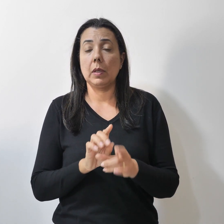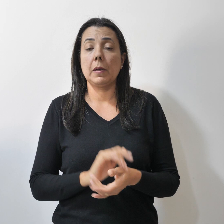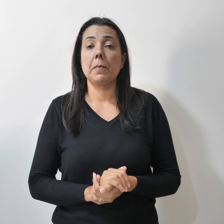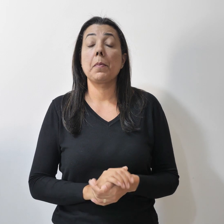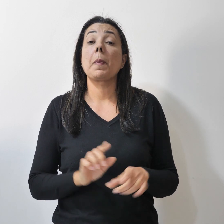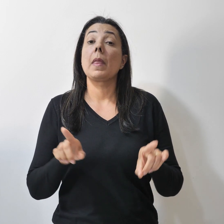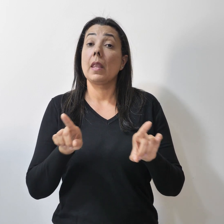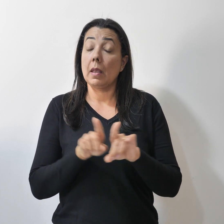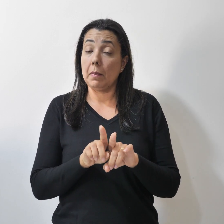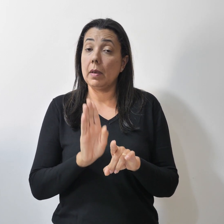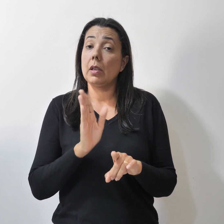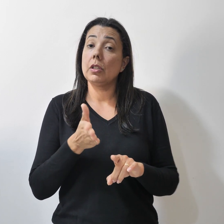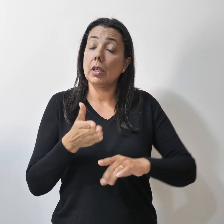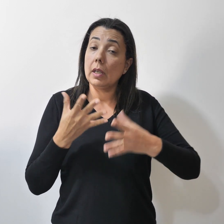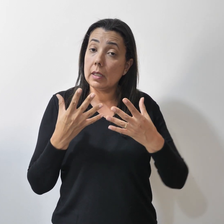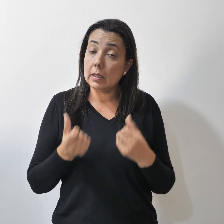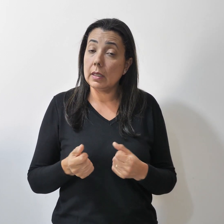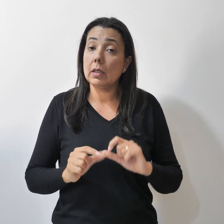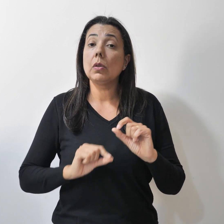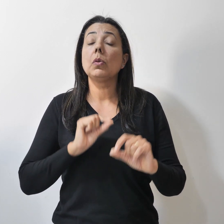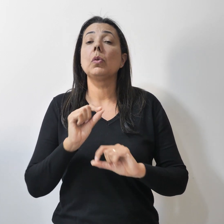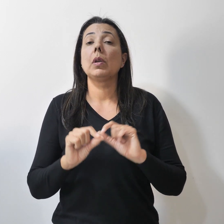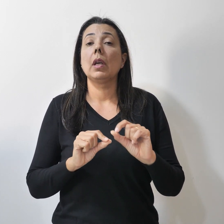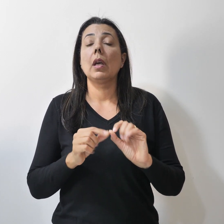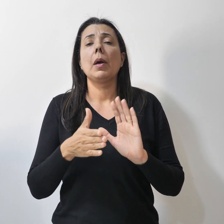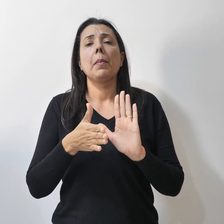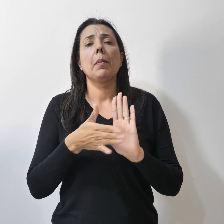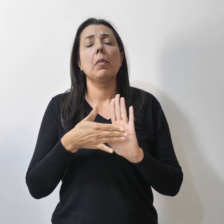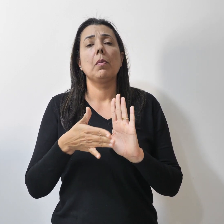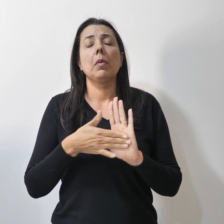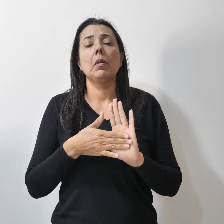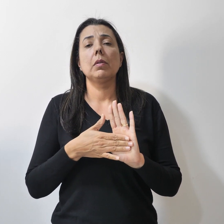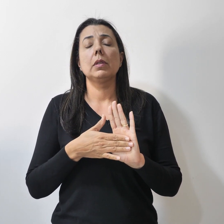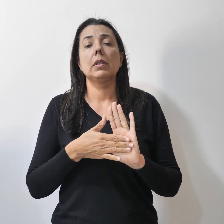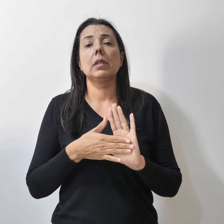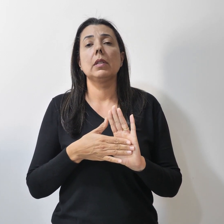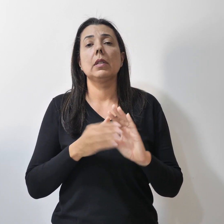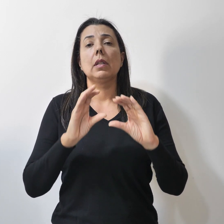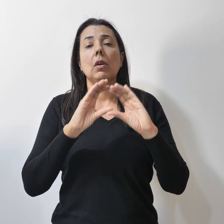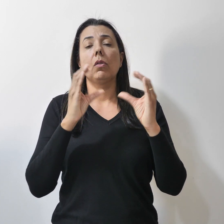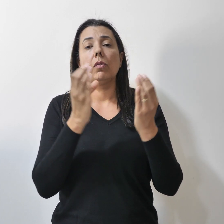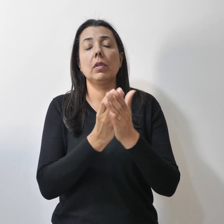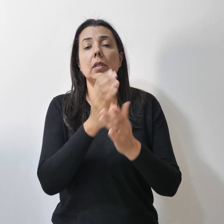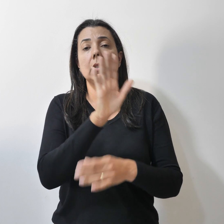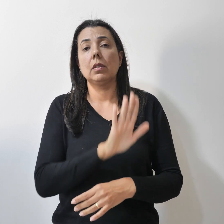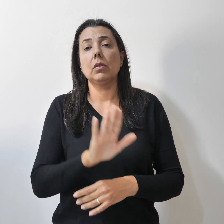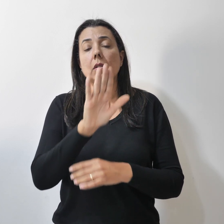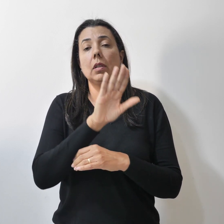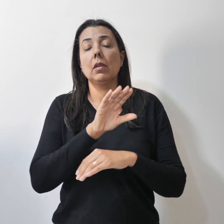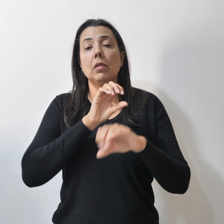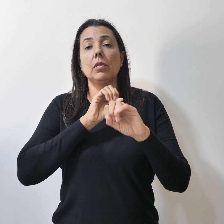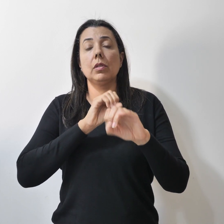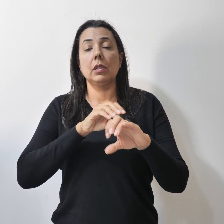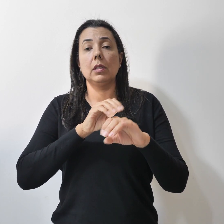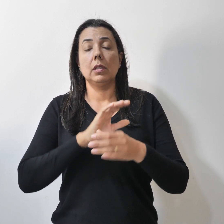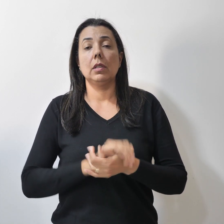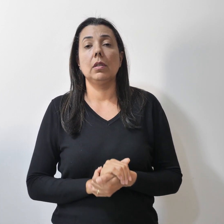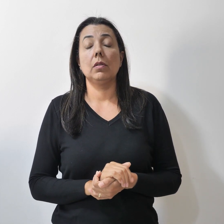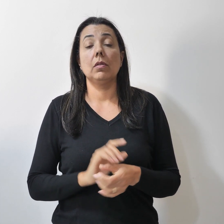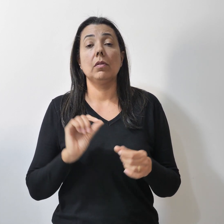foram consideradas as proposições da Conferência Nacional de Educação realizada